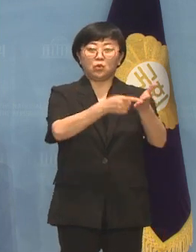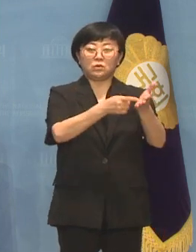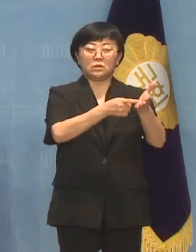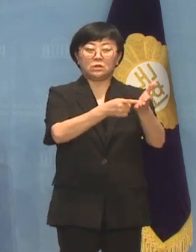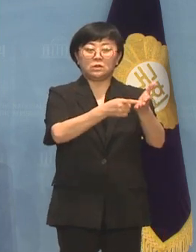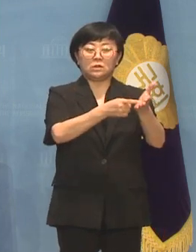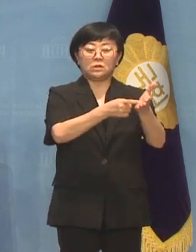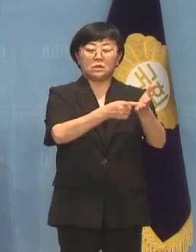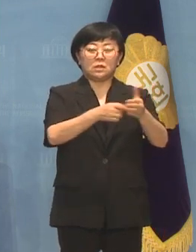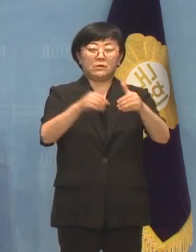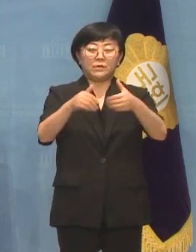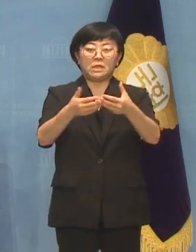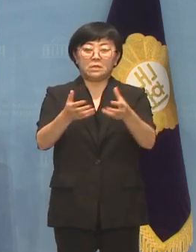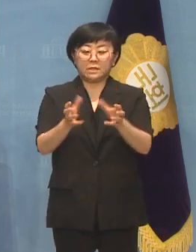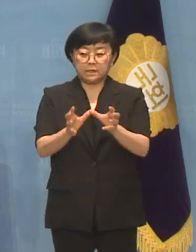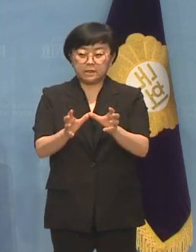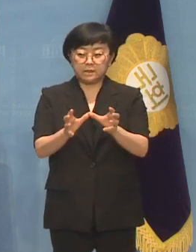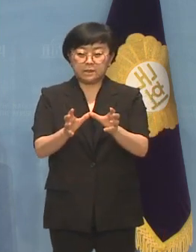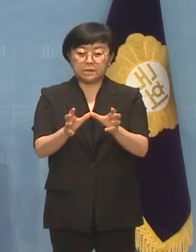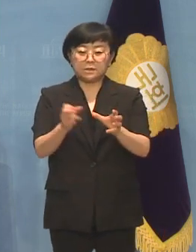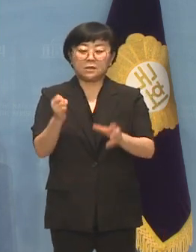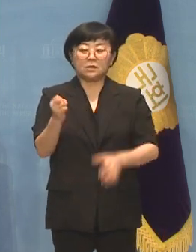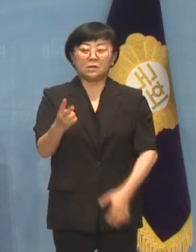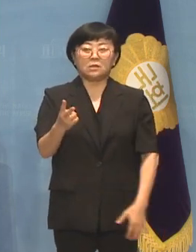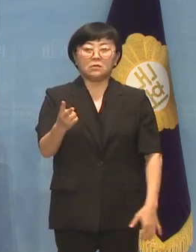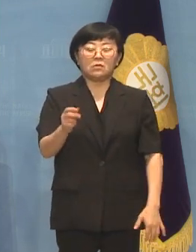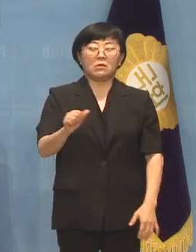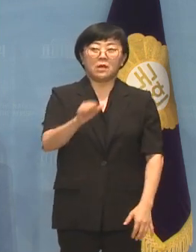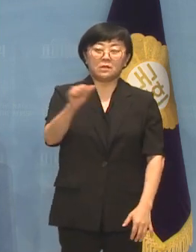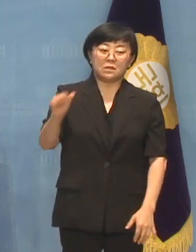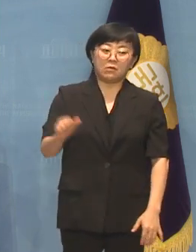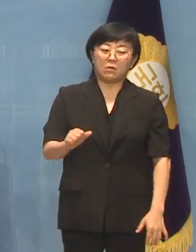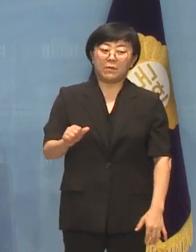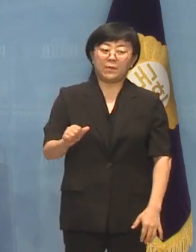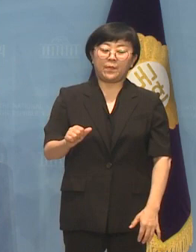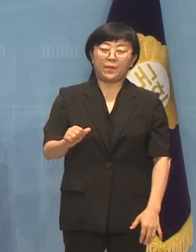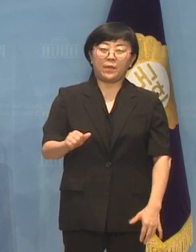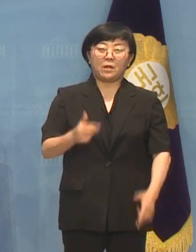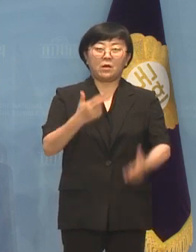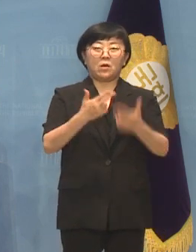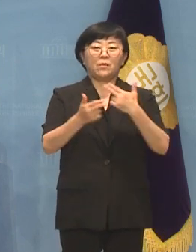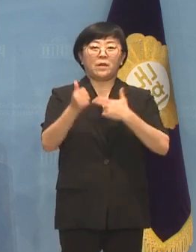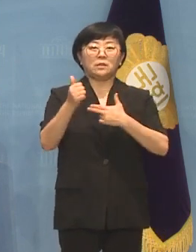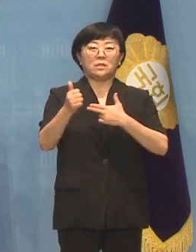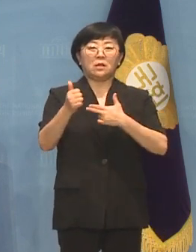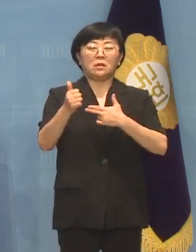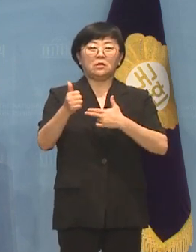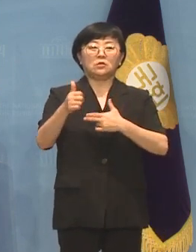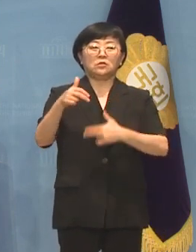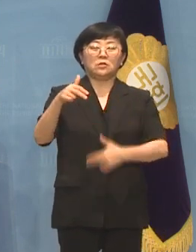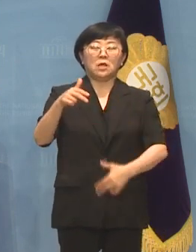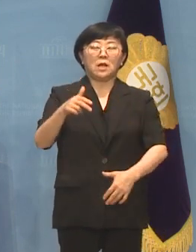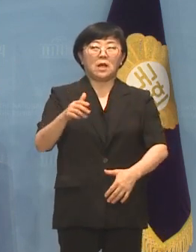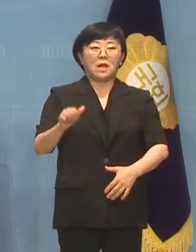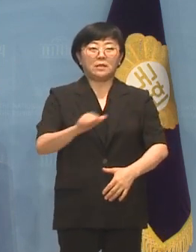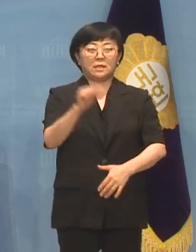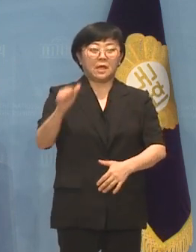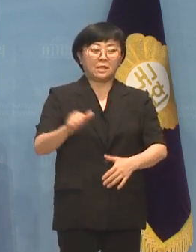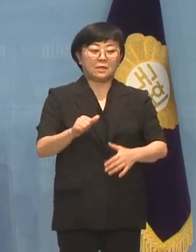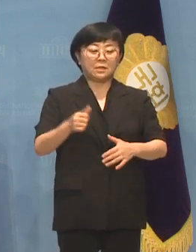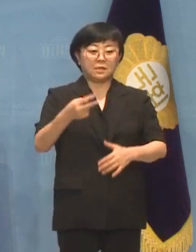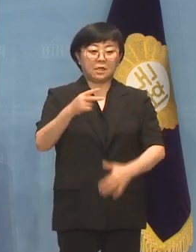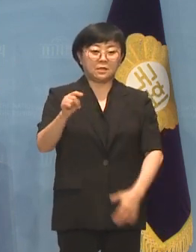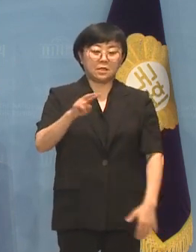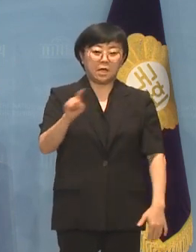의장비서실장, 아세안의원진선협회장 9인, 주안아세안대사 10인,